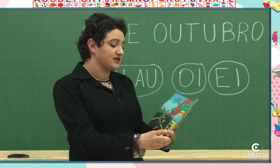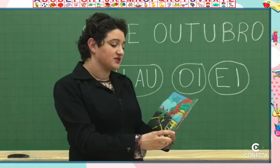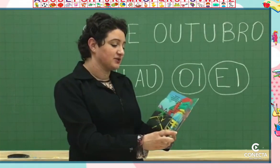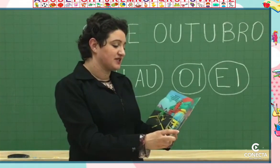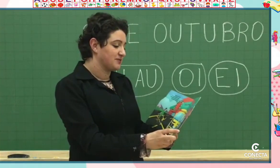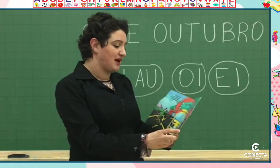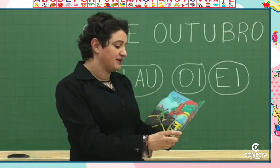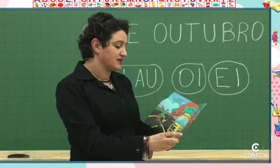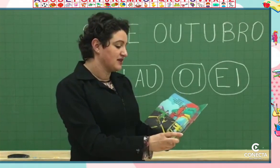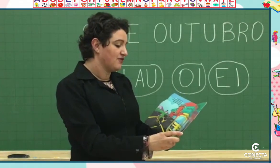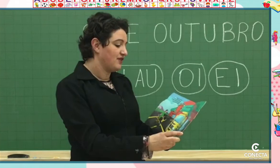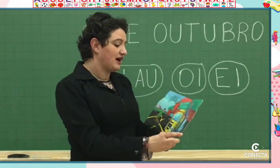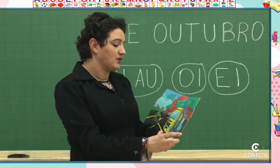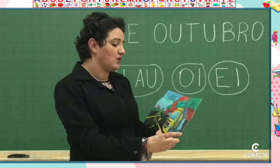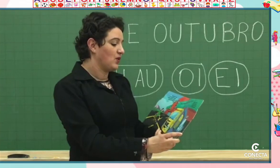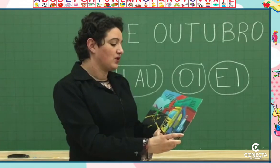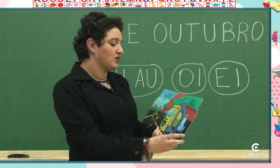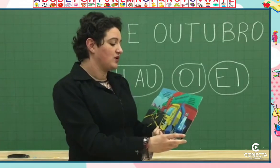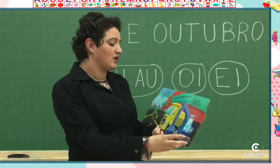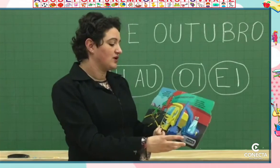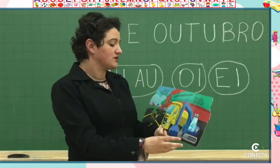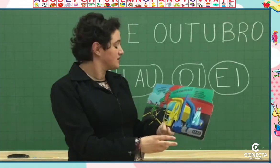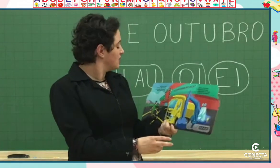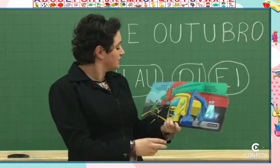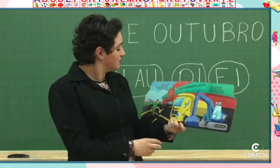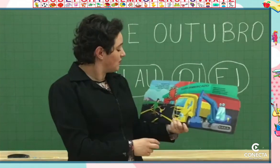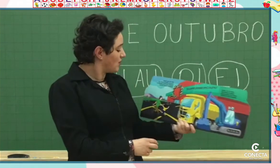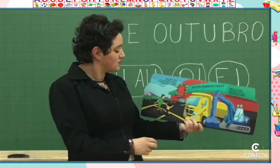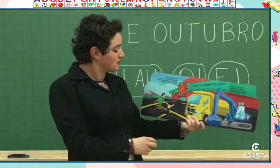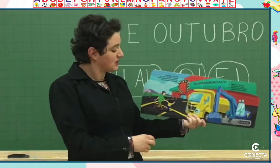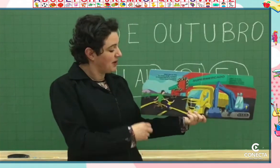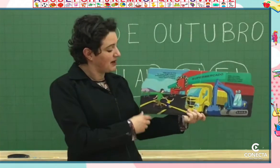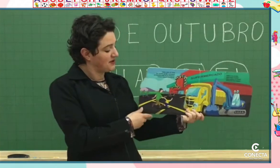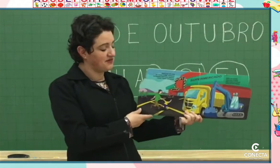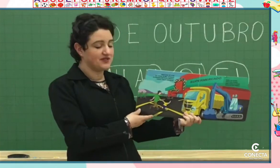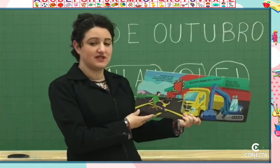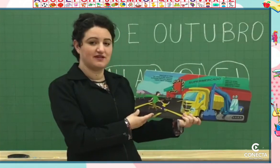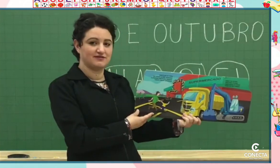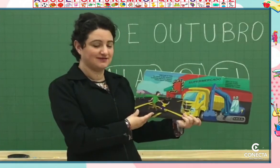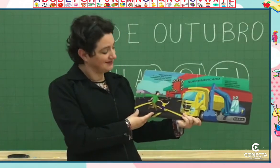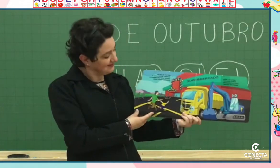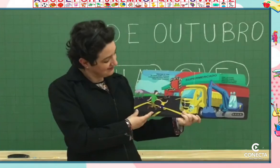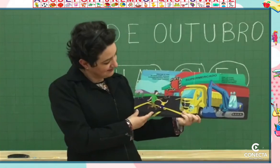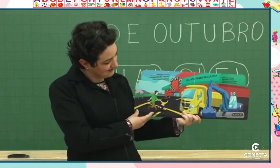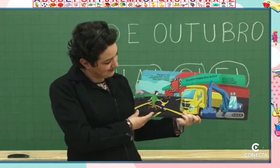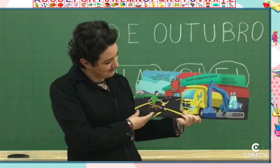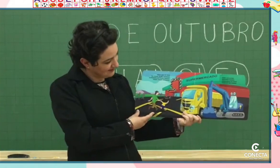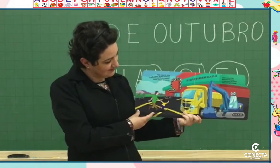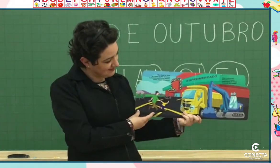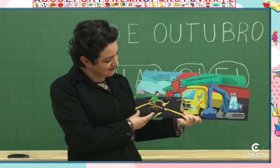Boris e as outras máquinas ficaram orgulhosos do ótimo trabalho que fizeram.